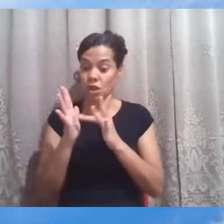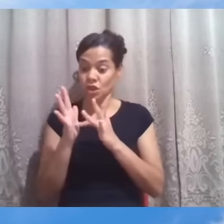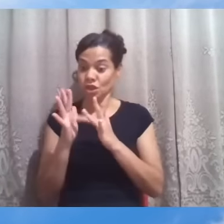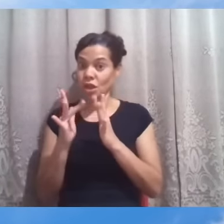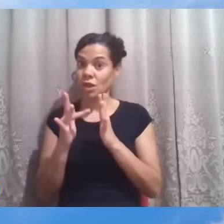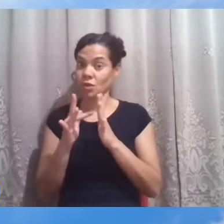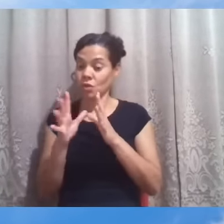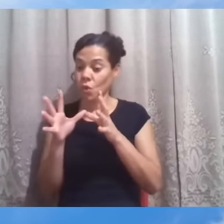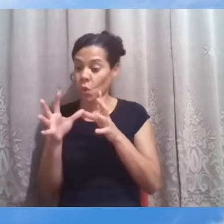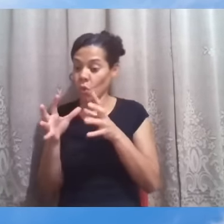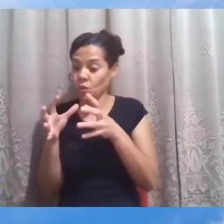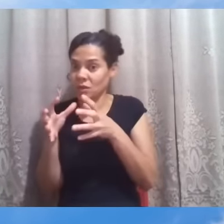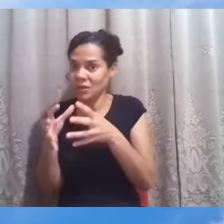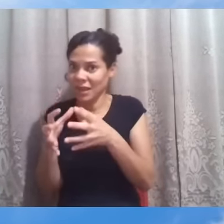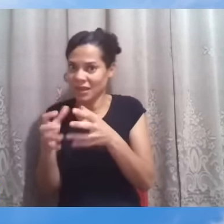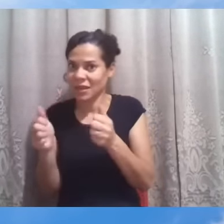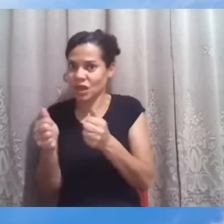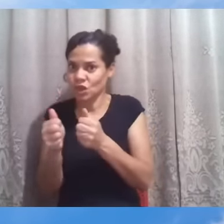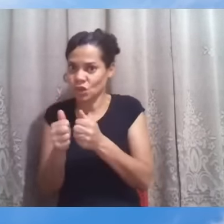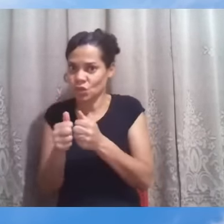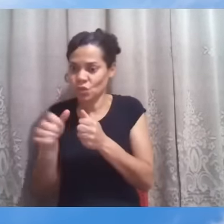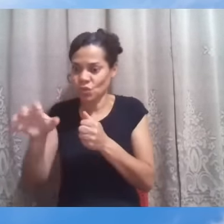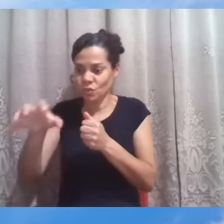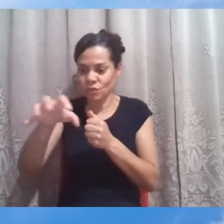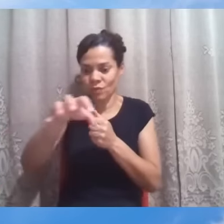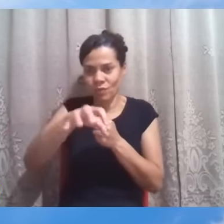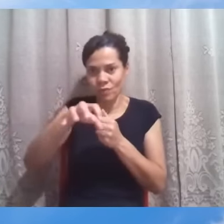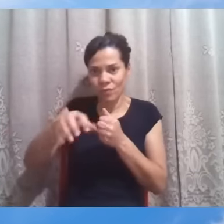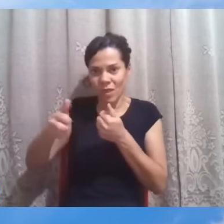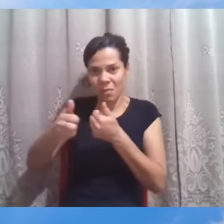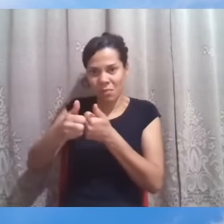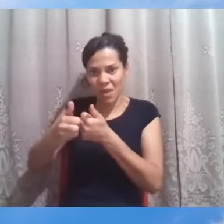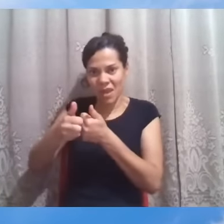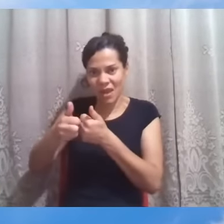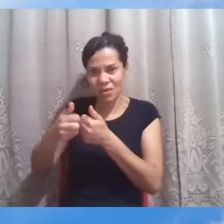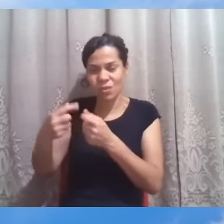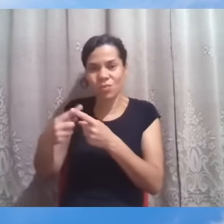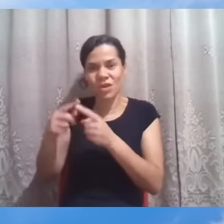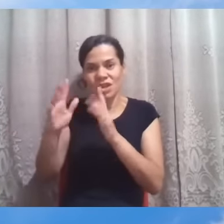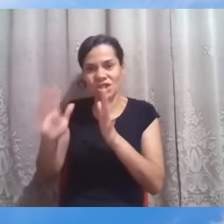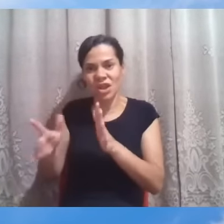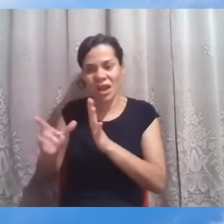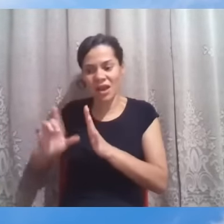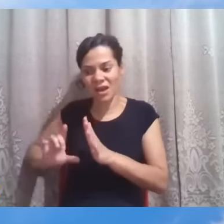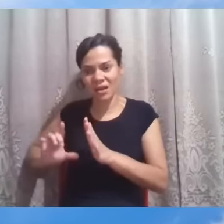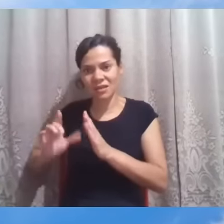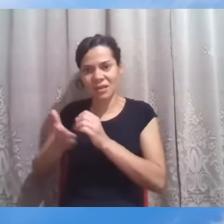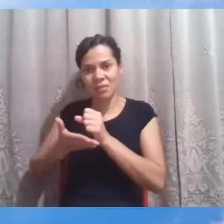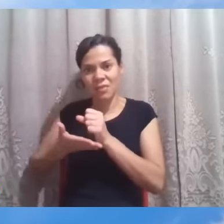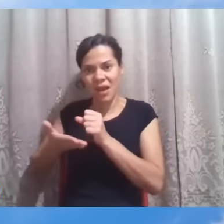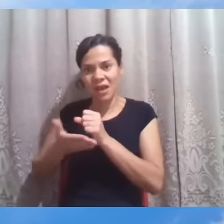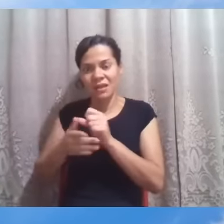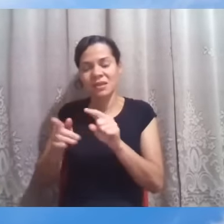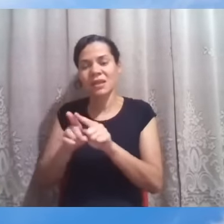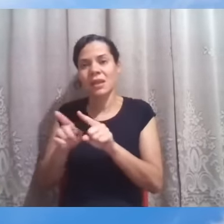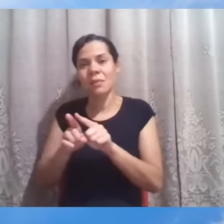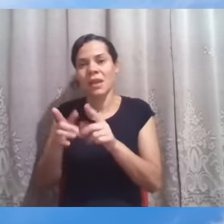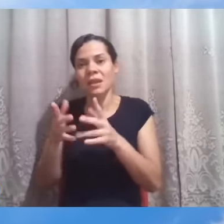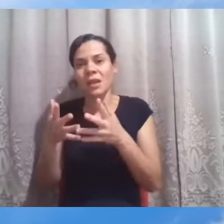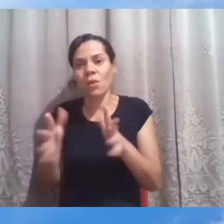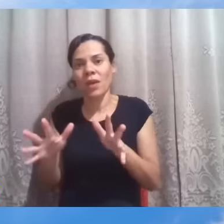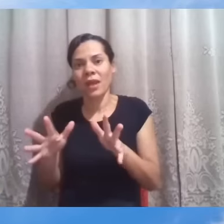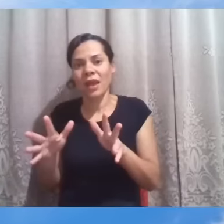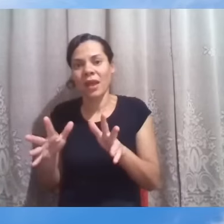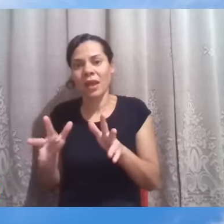majoritariamente na atuação junto àqueles corações, porque já tinham mais bases, e também para não abortar a mensagem de